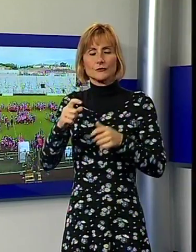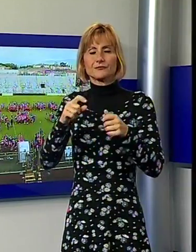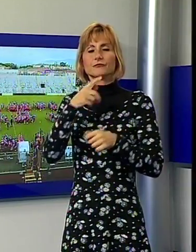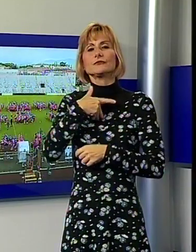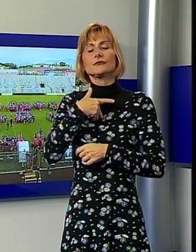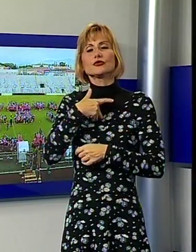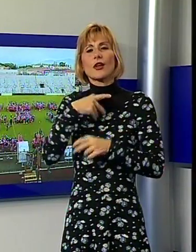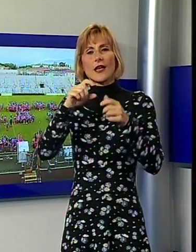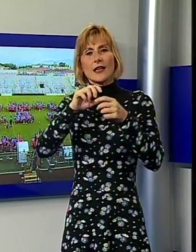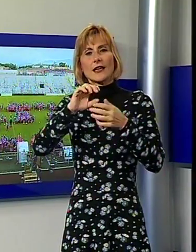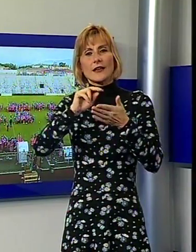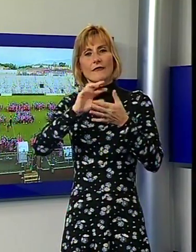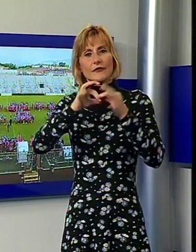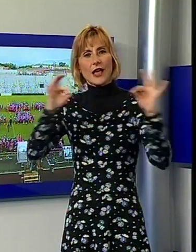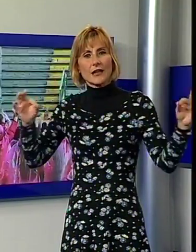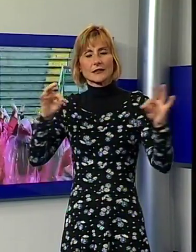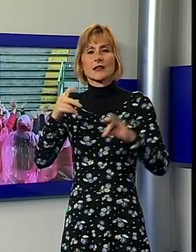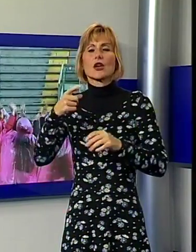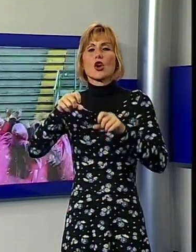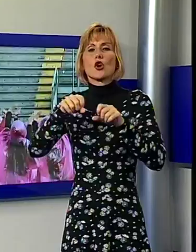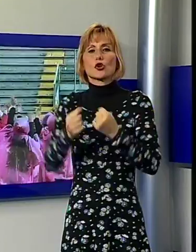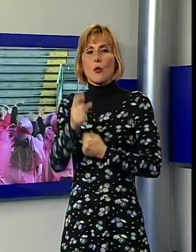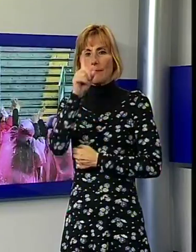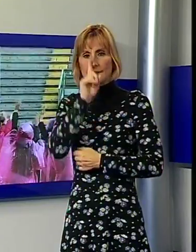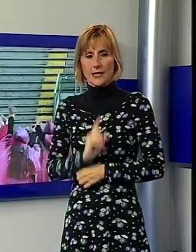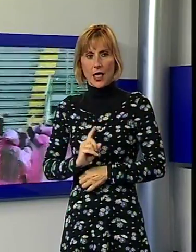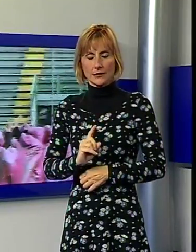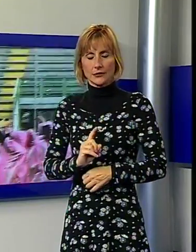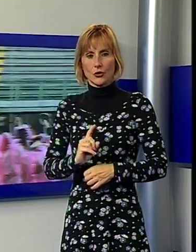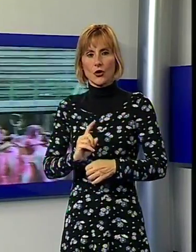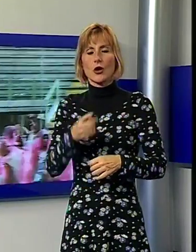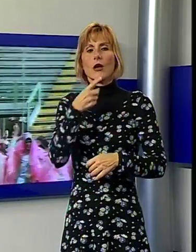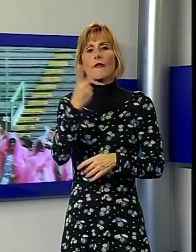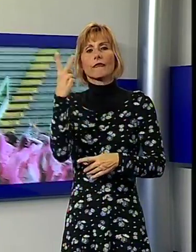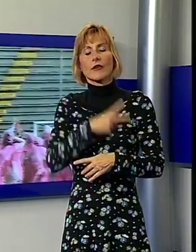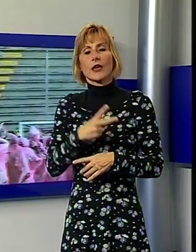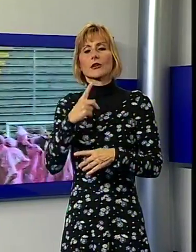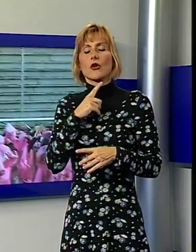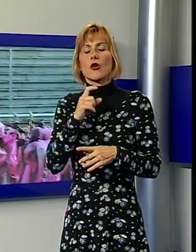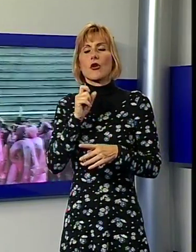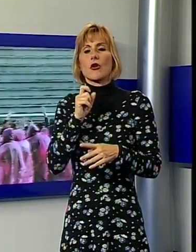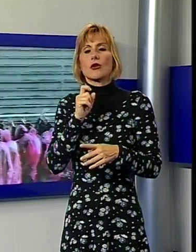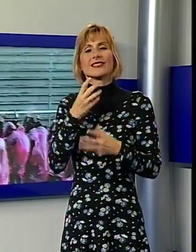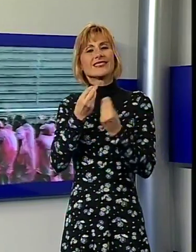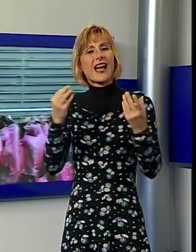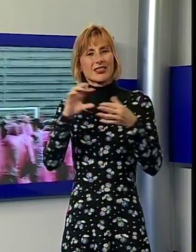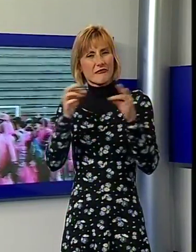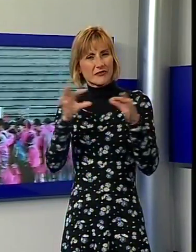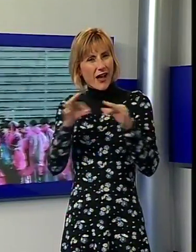silenzio in mezzo al campo da gioco. La scritta è stata scelta tra le molte inviate al CESVOT dalle classi partecipanti, un